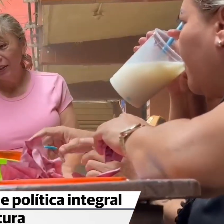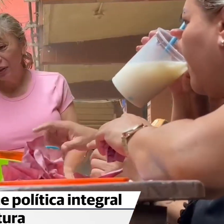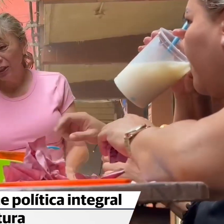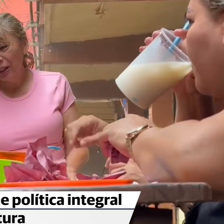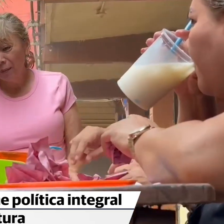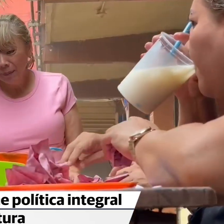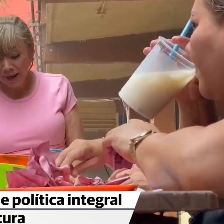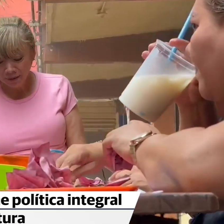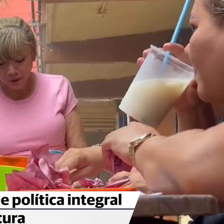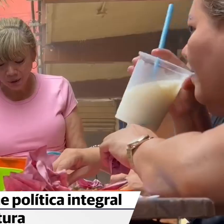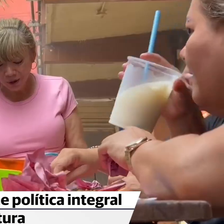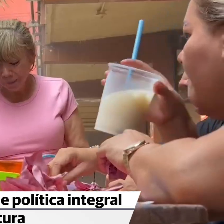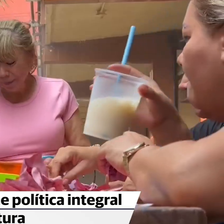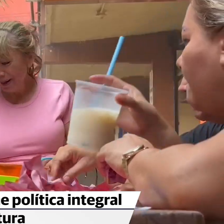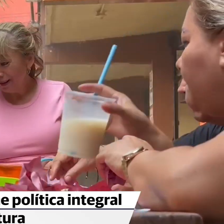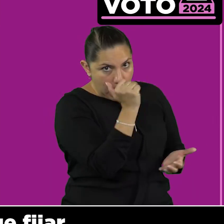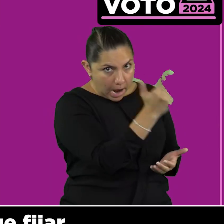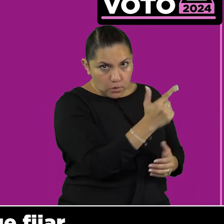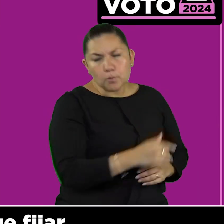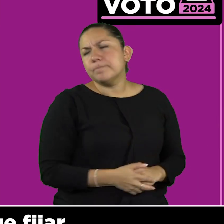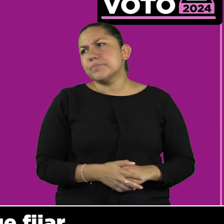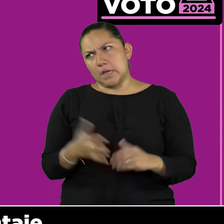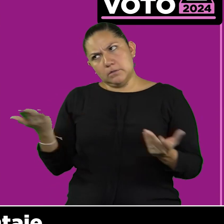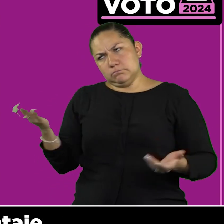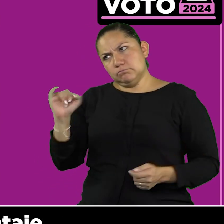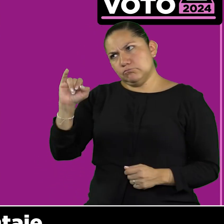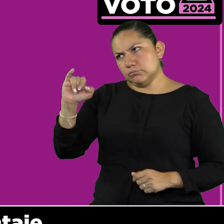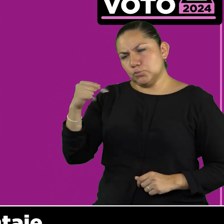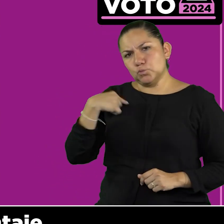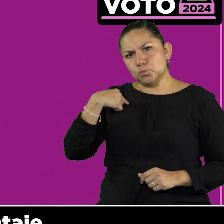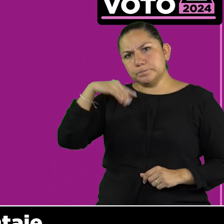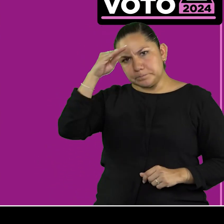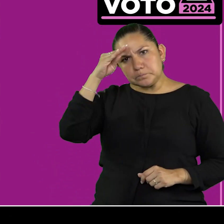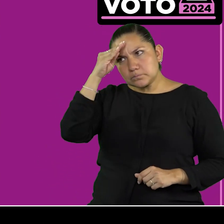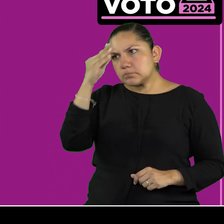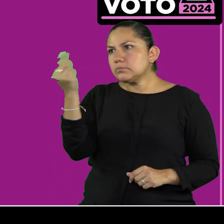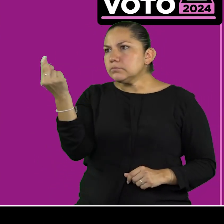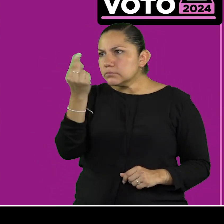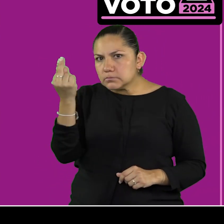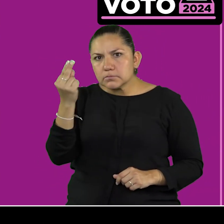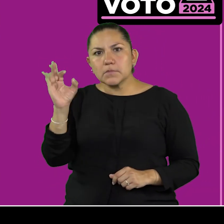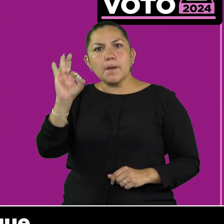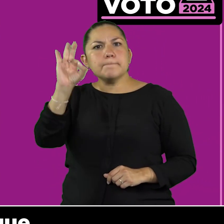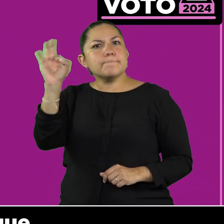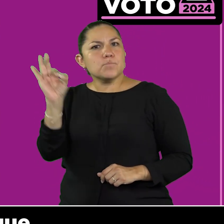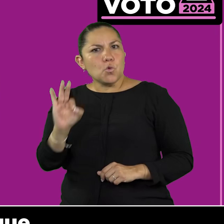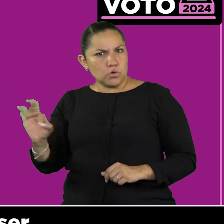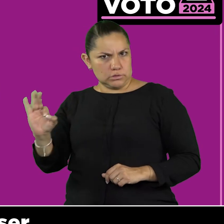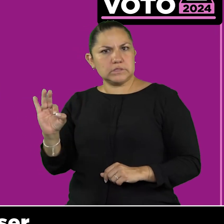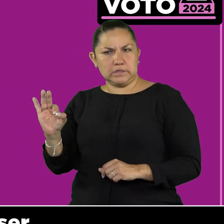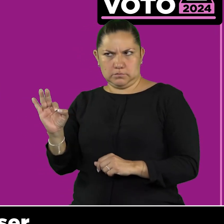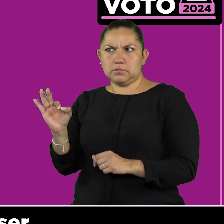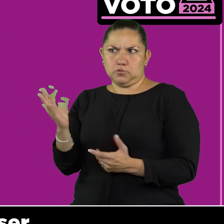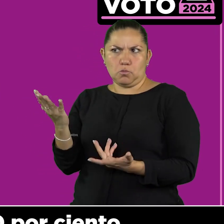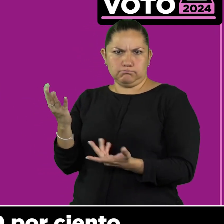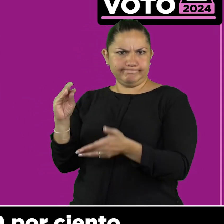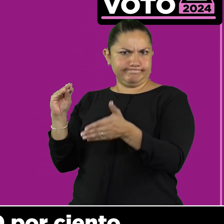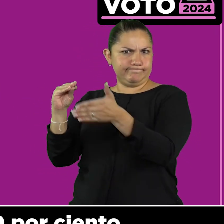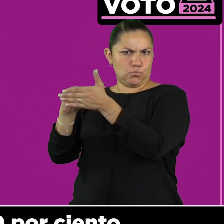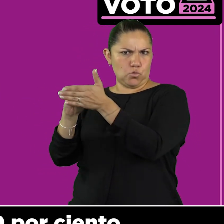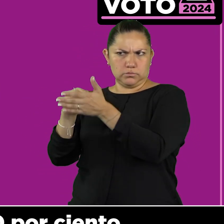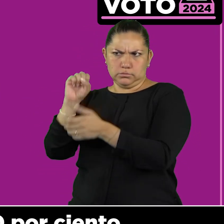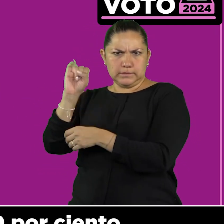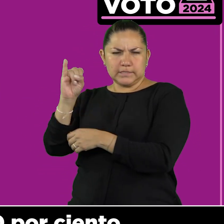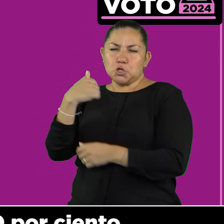con discapacidad tendrían cabida en su gobierno. Que tenemos que fijar un porcentaje, pienso que podría ser en